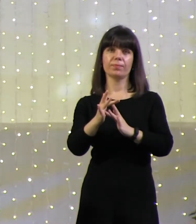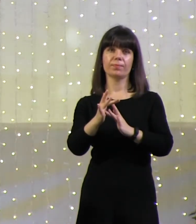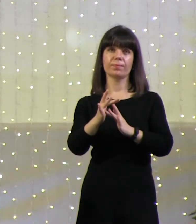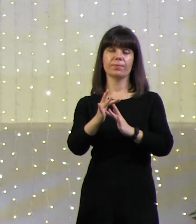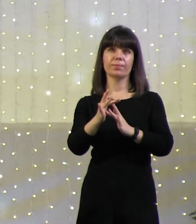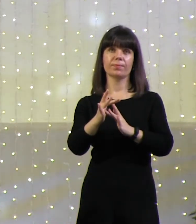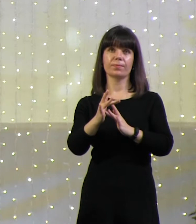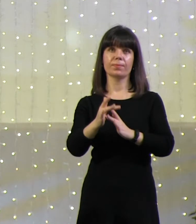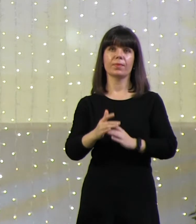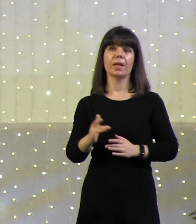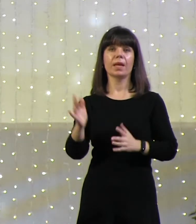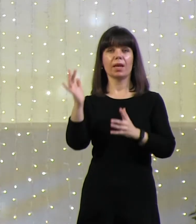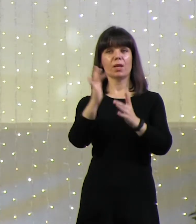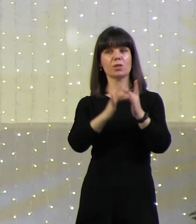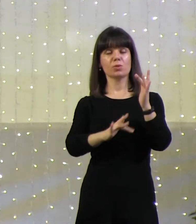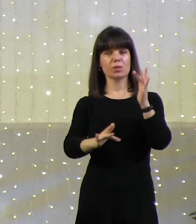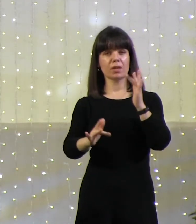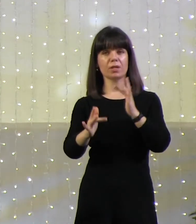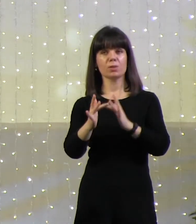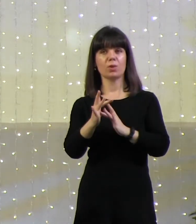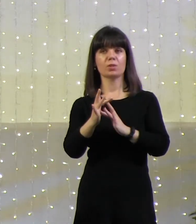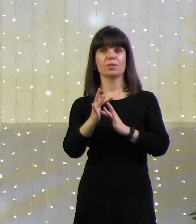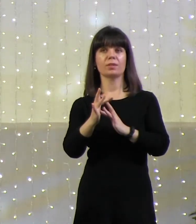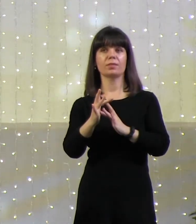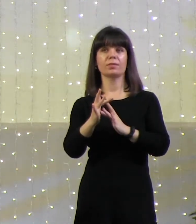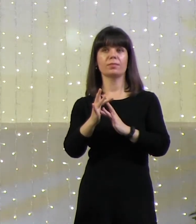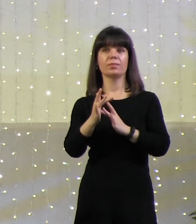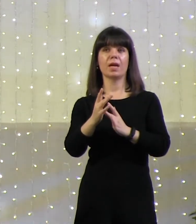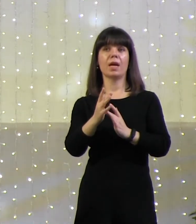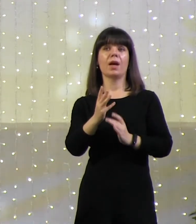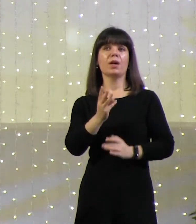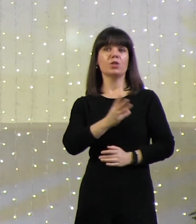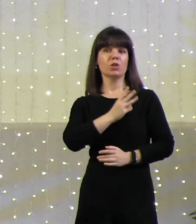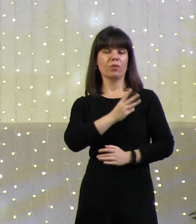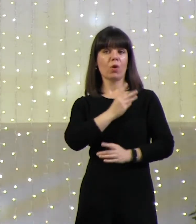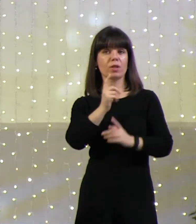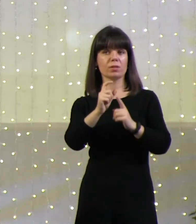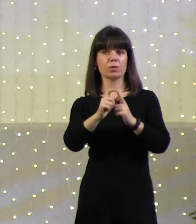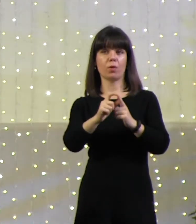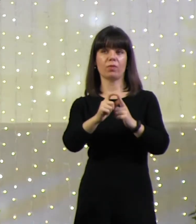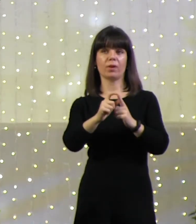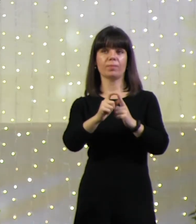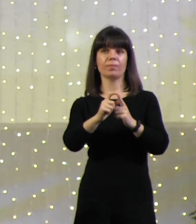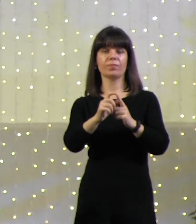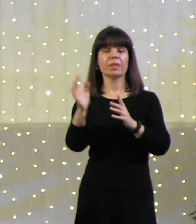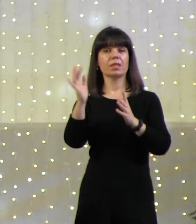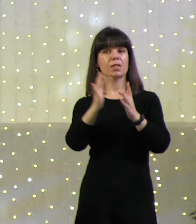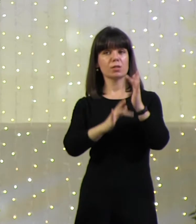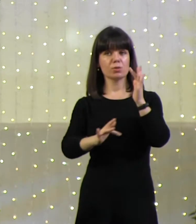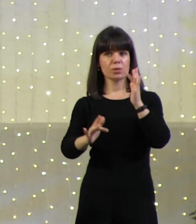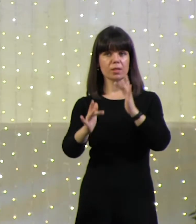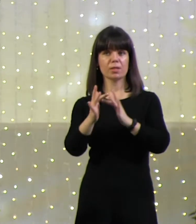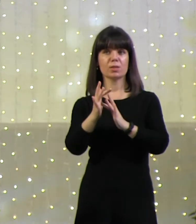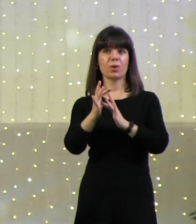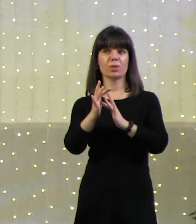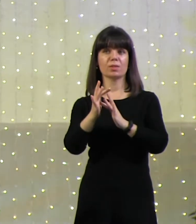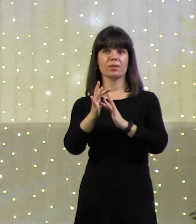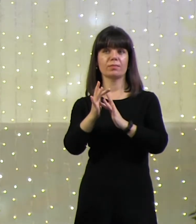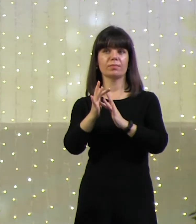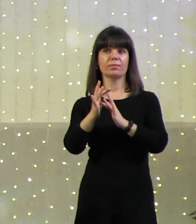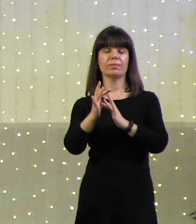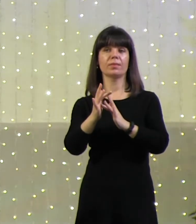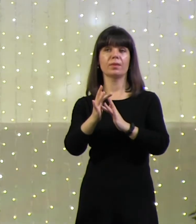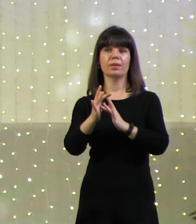Иисус Христос — живое Слово. Иисус Христос —